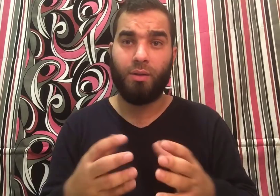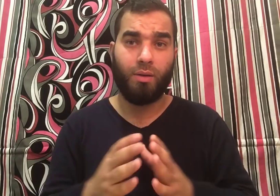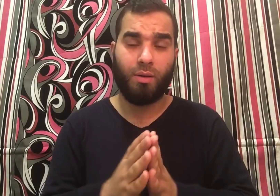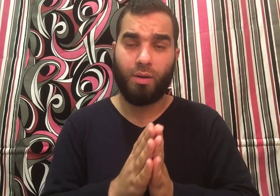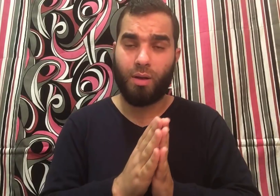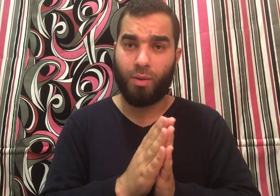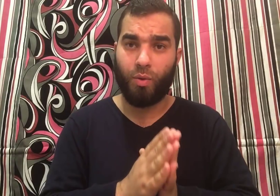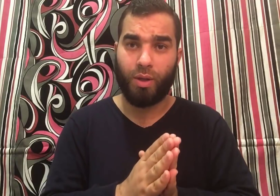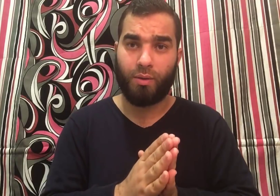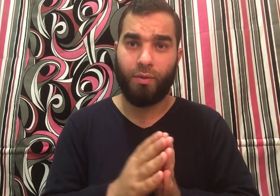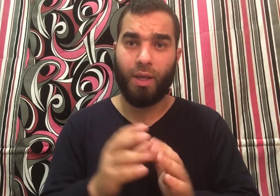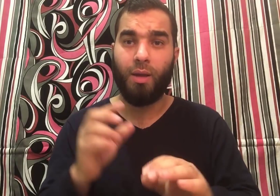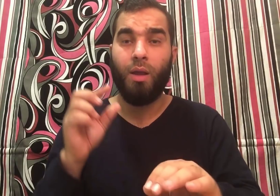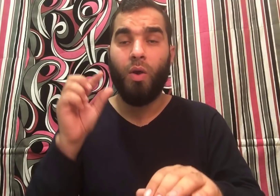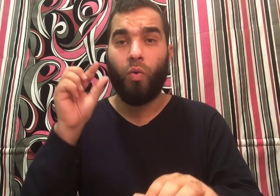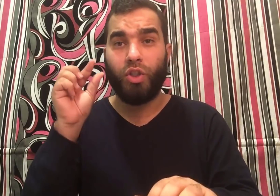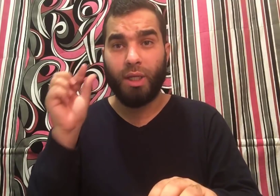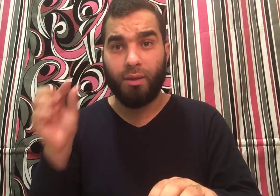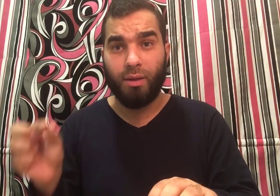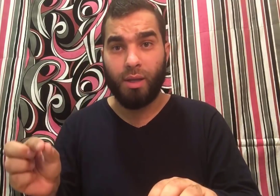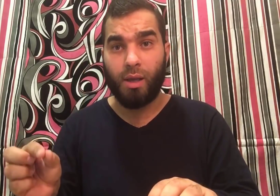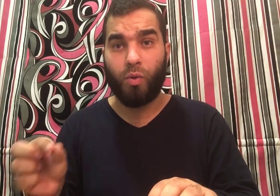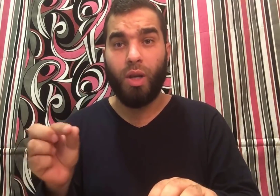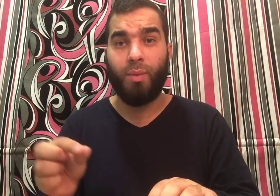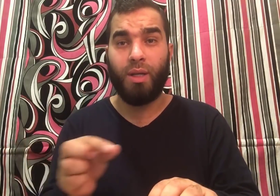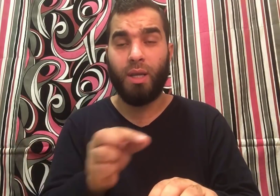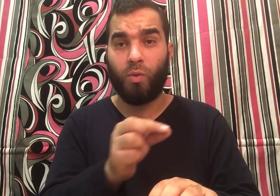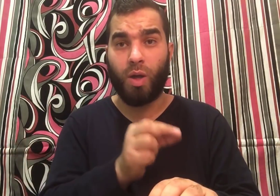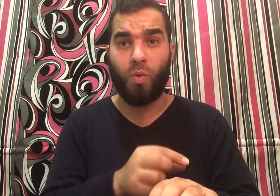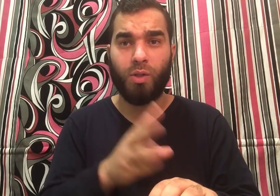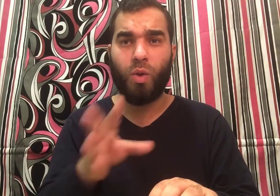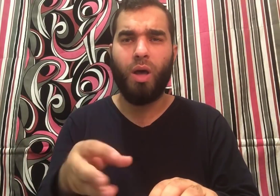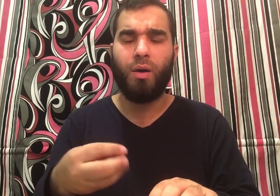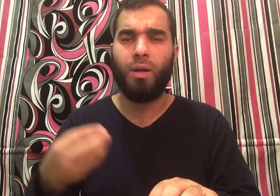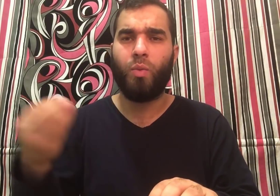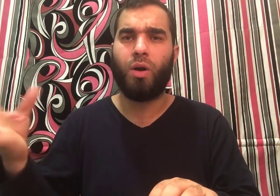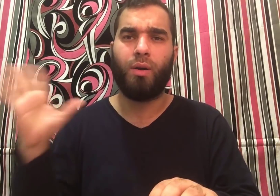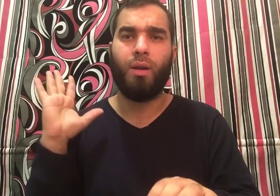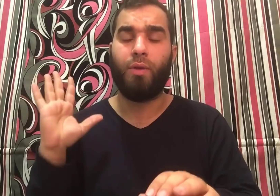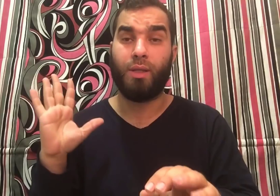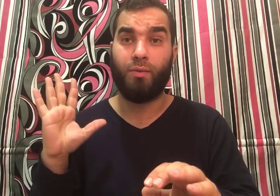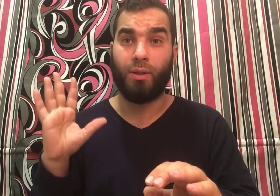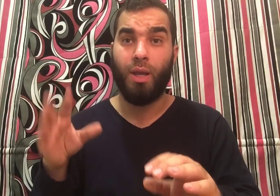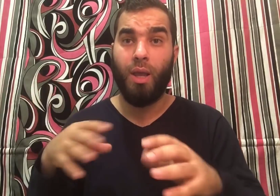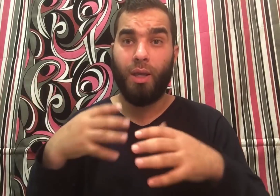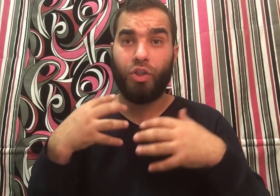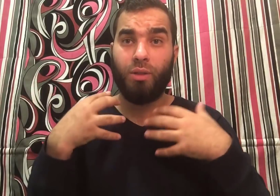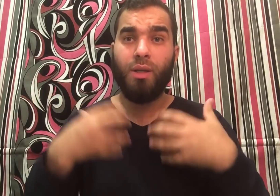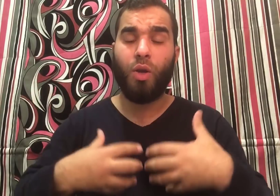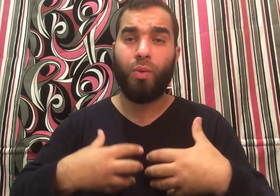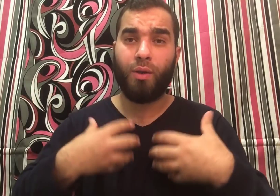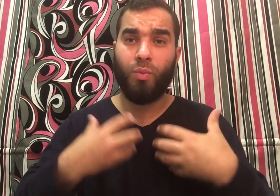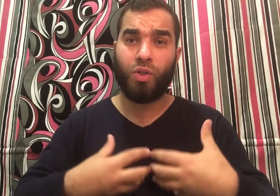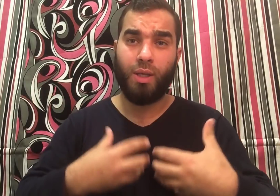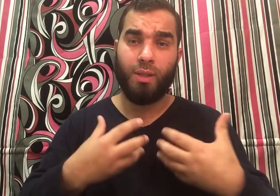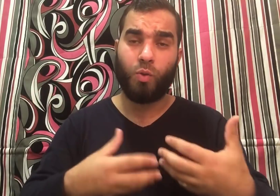ذكر فيها والشياطين كل بناء وغواص وآخرين مقرنين في الأصفل الشياطين كانوا يخدموا سيدنا